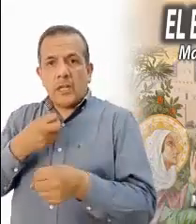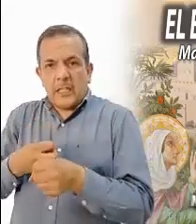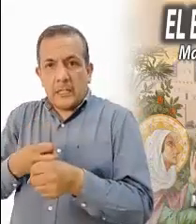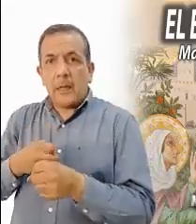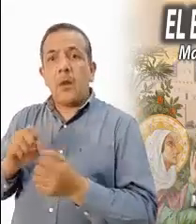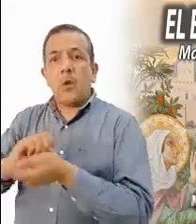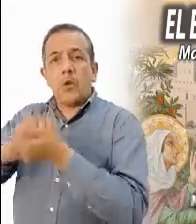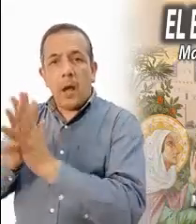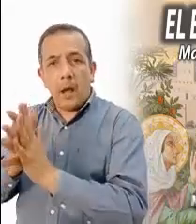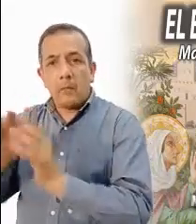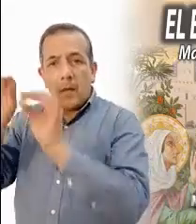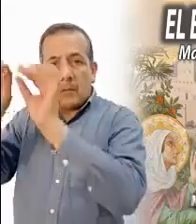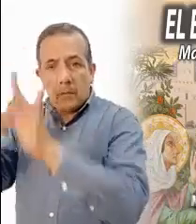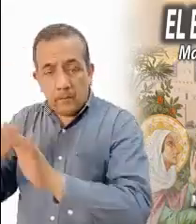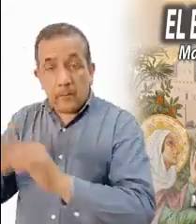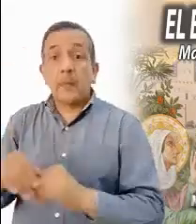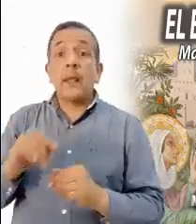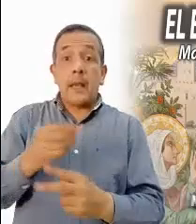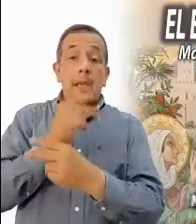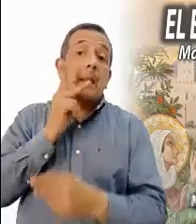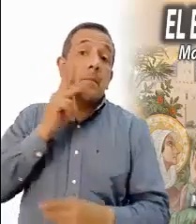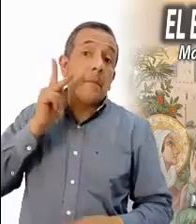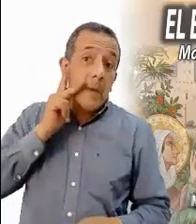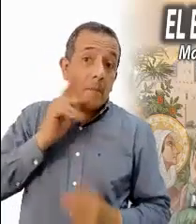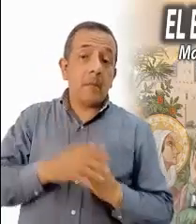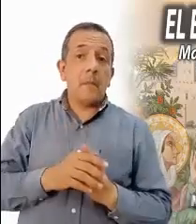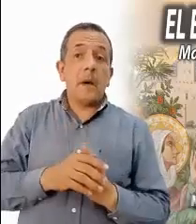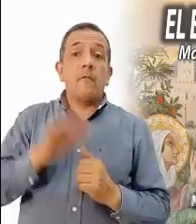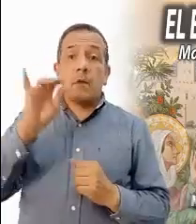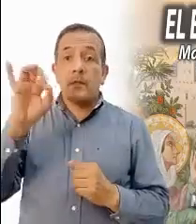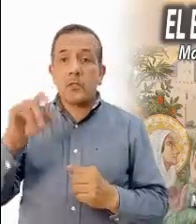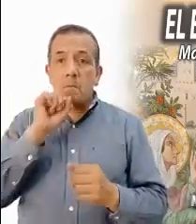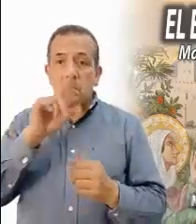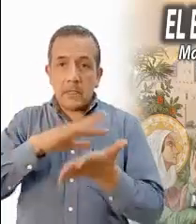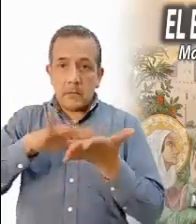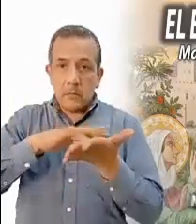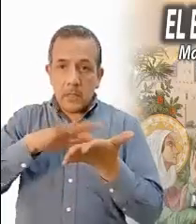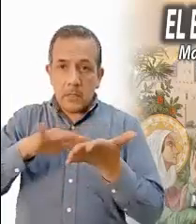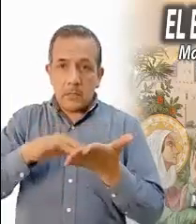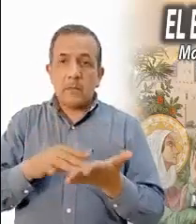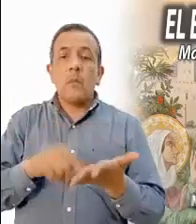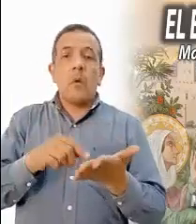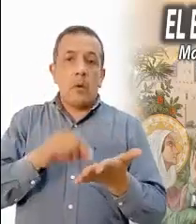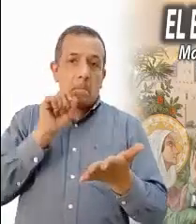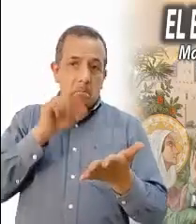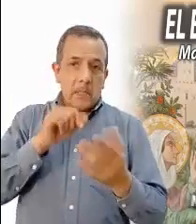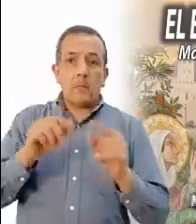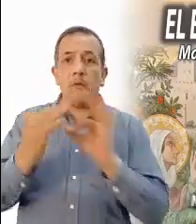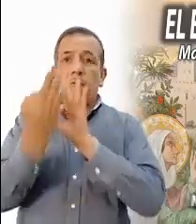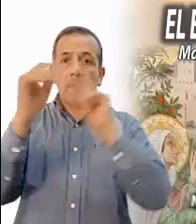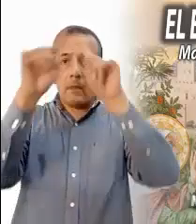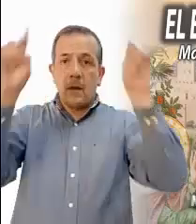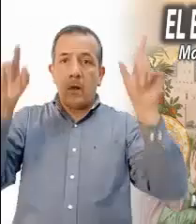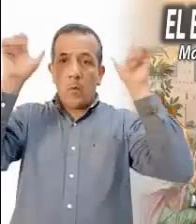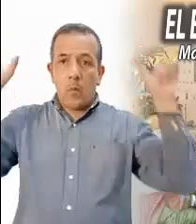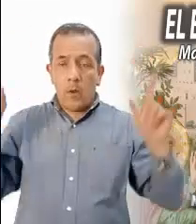Francisco, frente a la Guadalupana, retomó este mismo texto y nos insistió en que